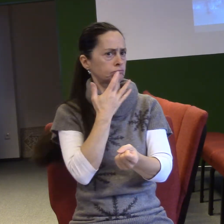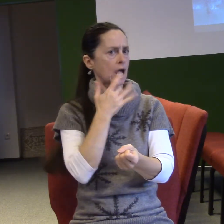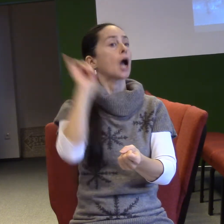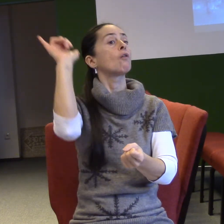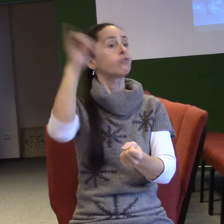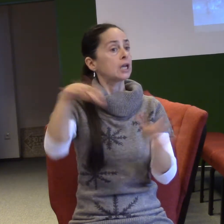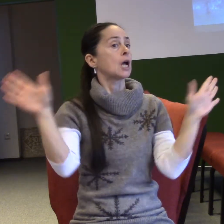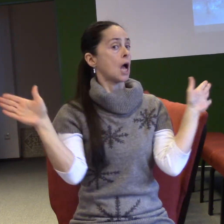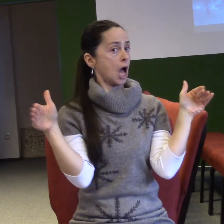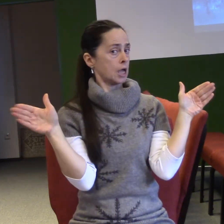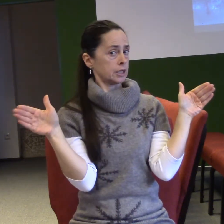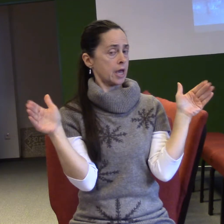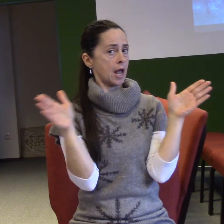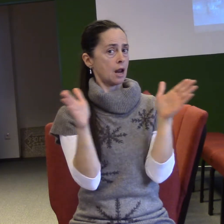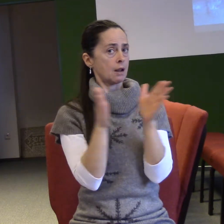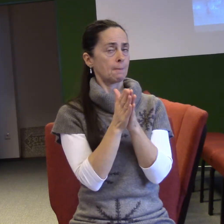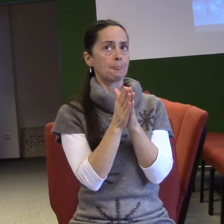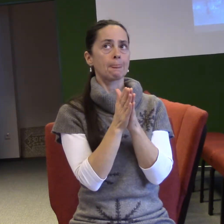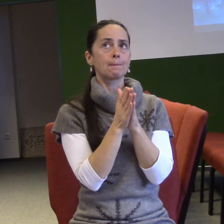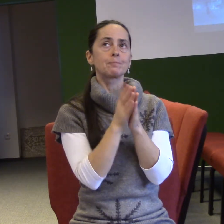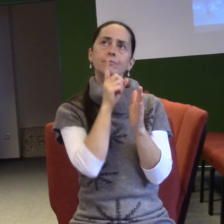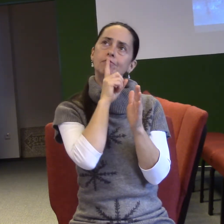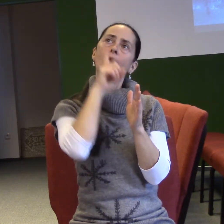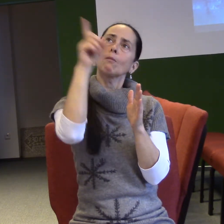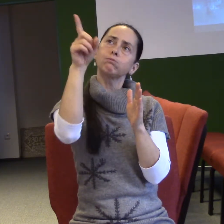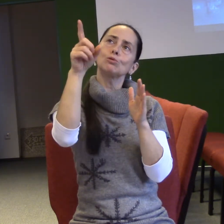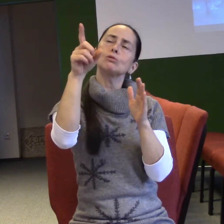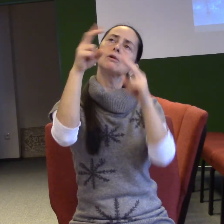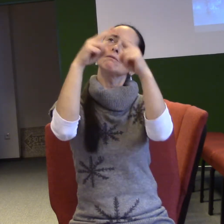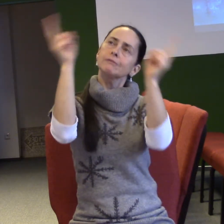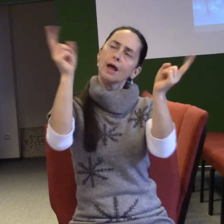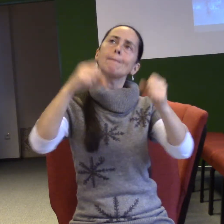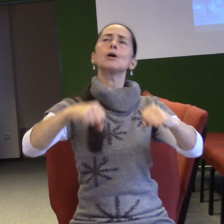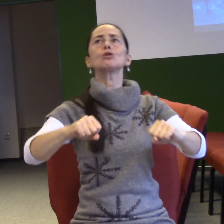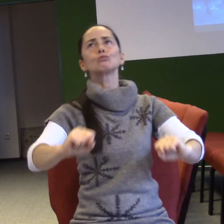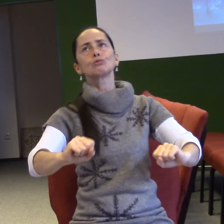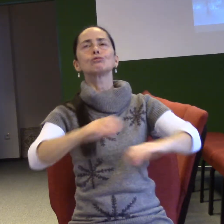A když pán Bůh už tak sedí v nebi na trůnu, tak si říká, proč to už neudělal nemožné.